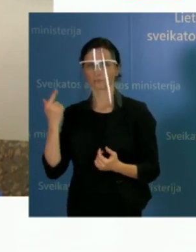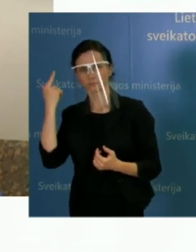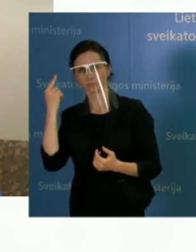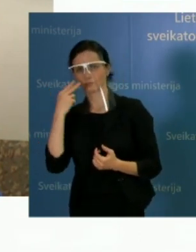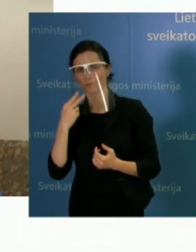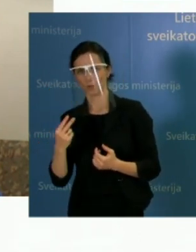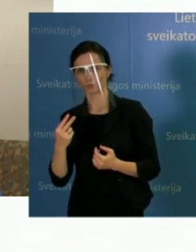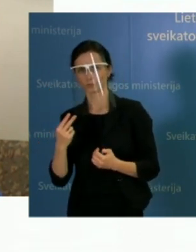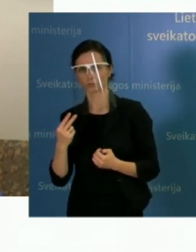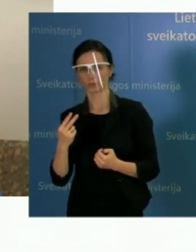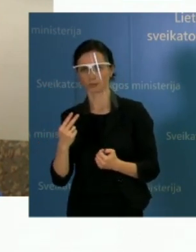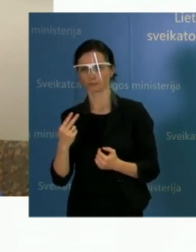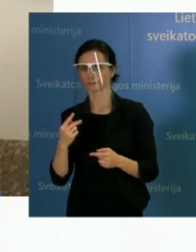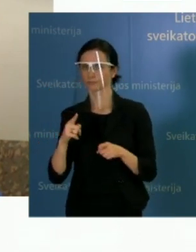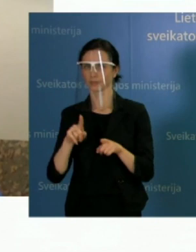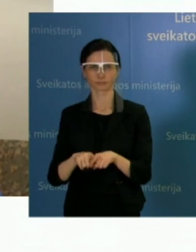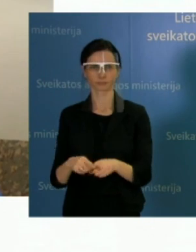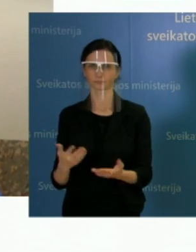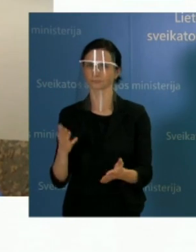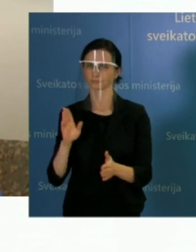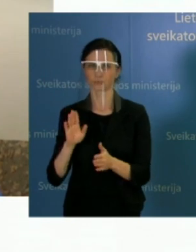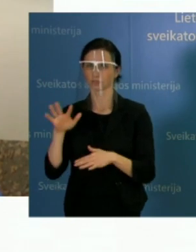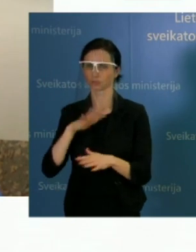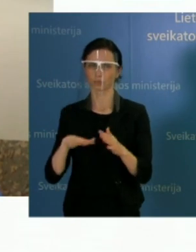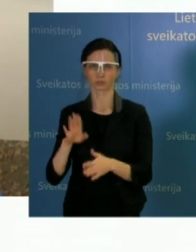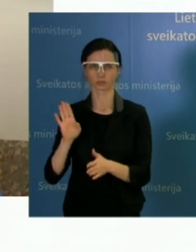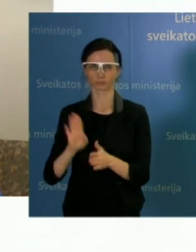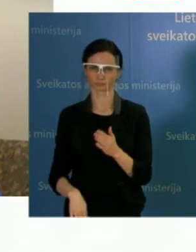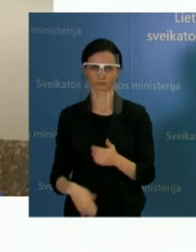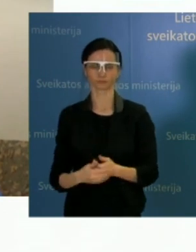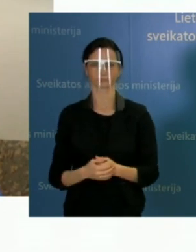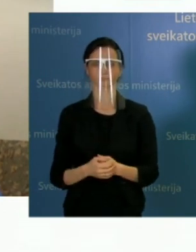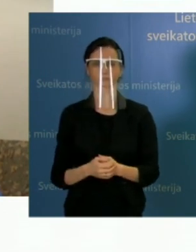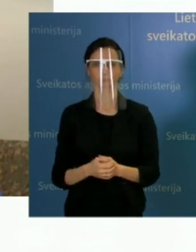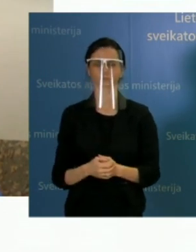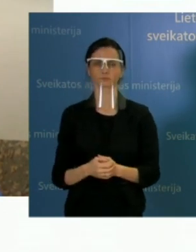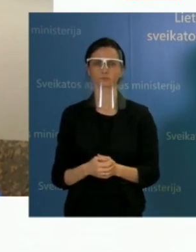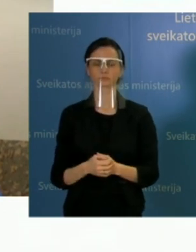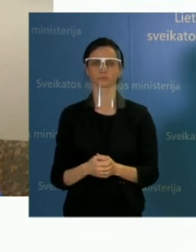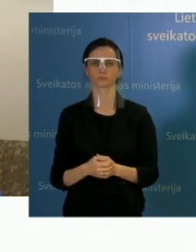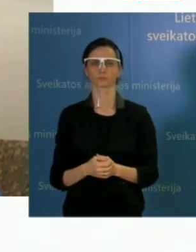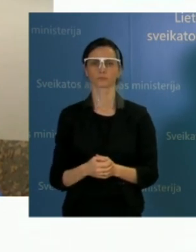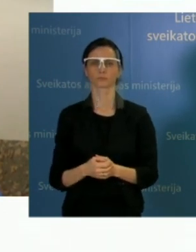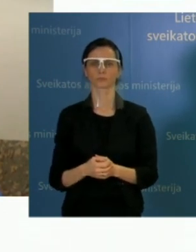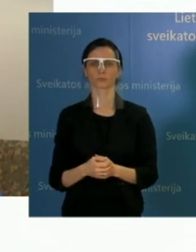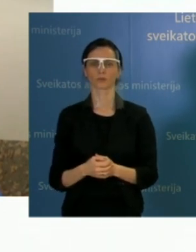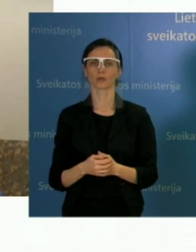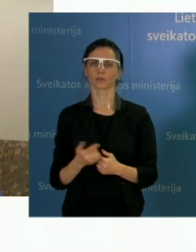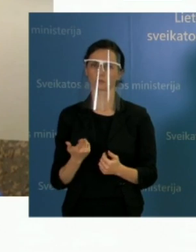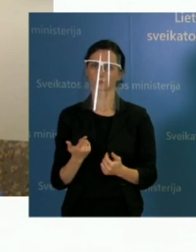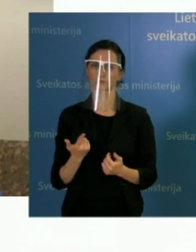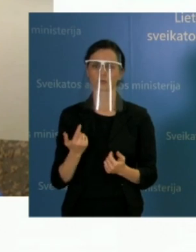esame labai atiparpadama, labai. Ir manau, kad turėtų visuomenę